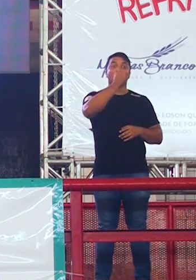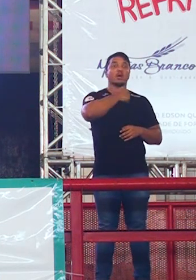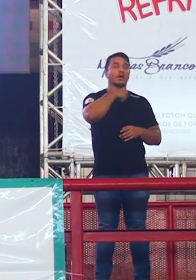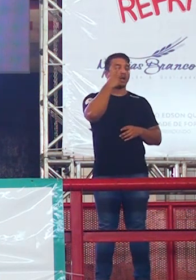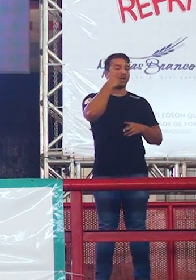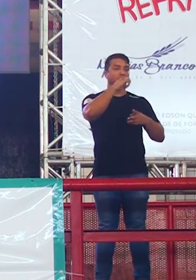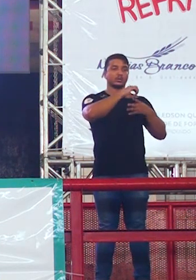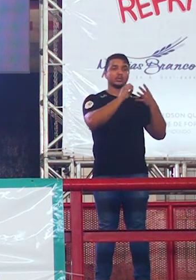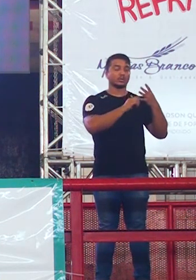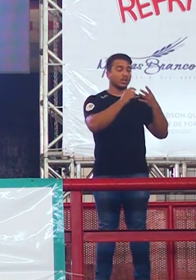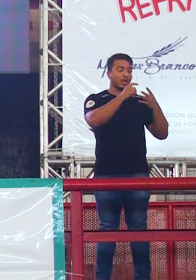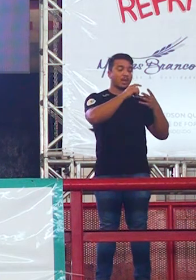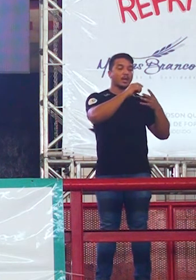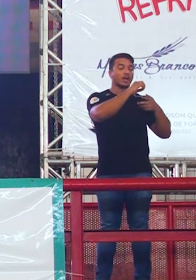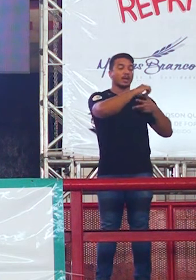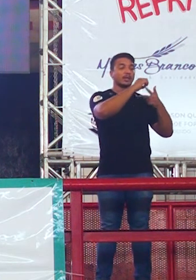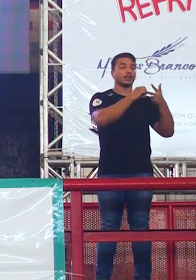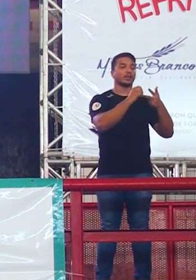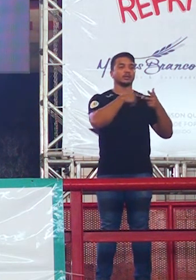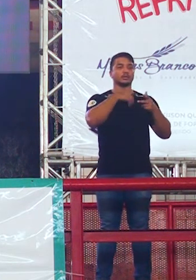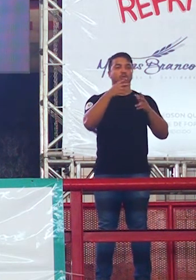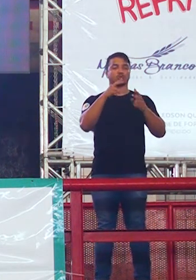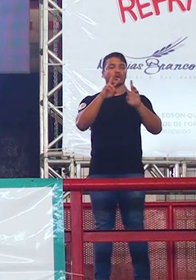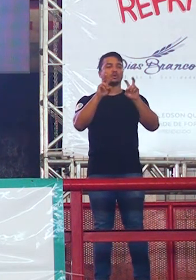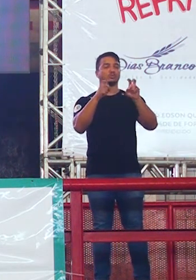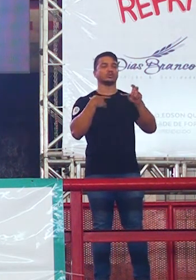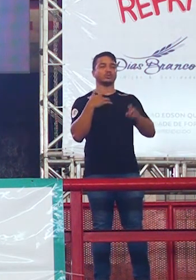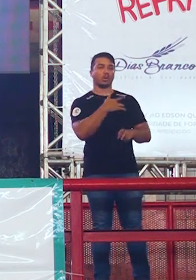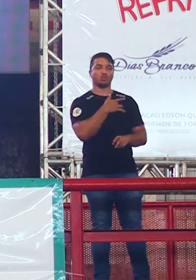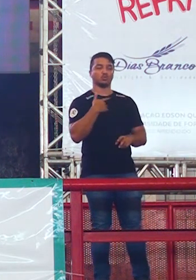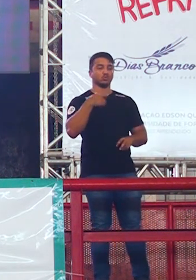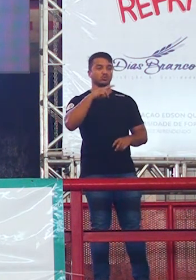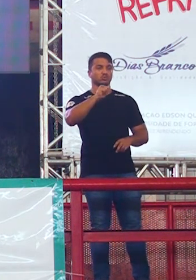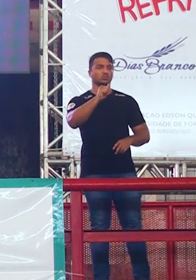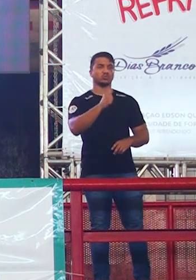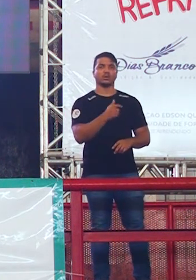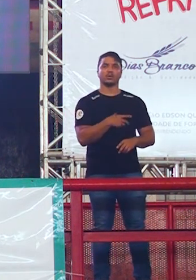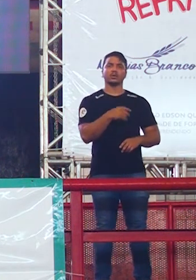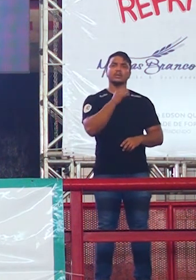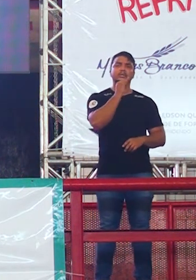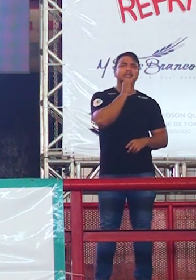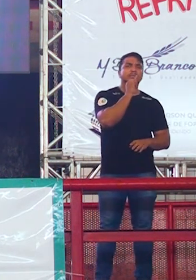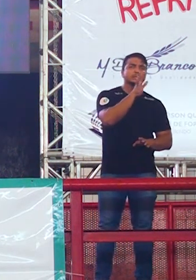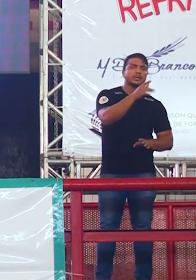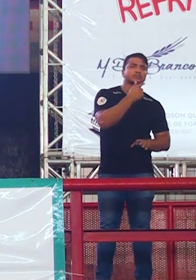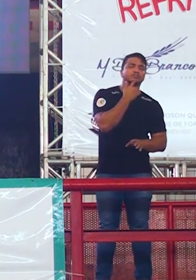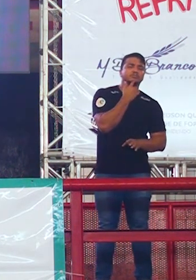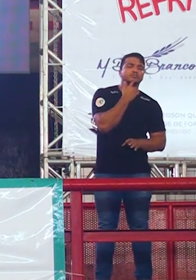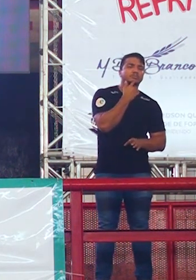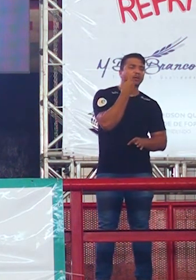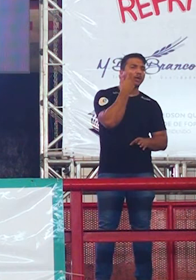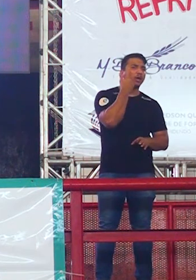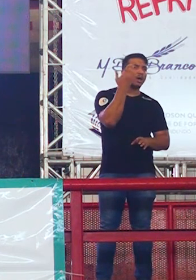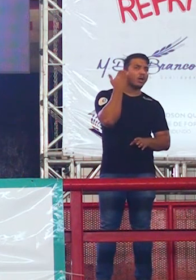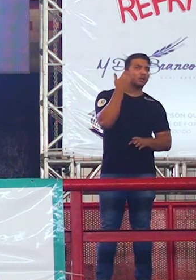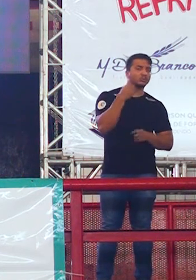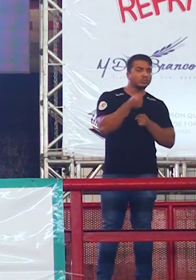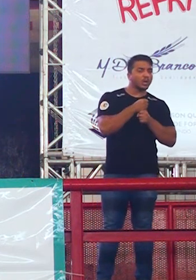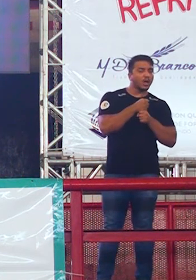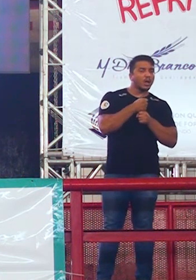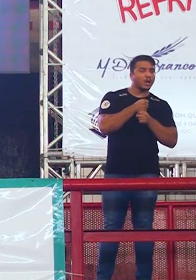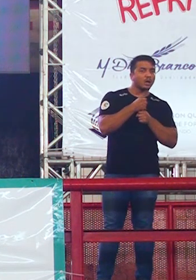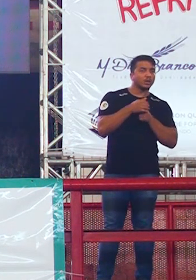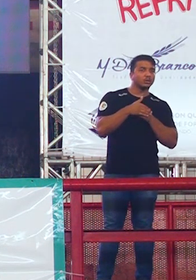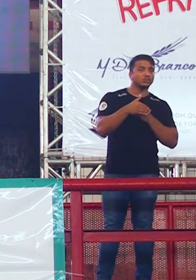discutiu saúde. Aí anota entre parênteses aí, ó. Que tal a coincidência? Este ano,